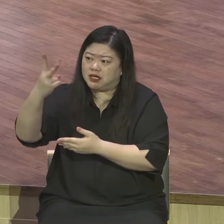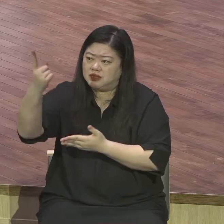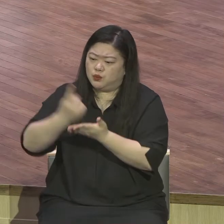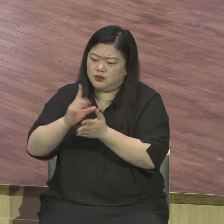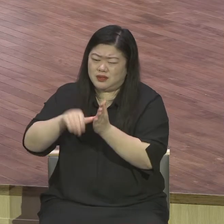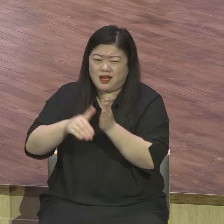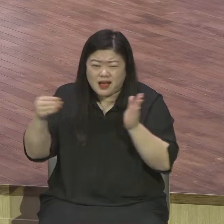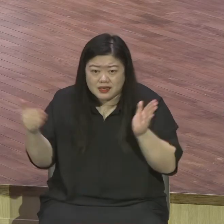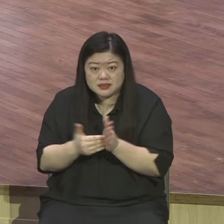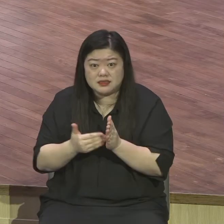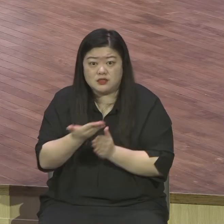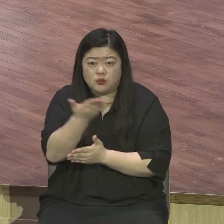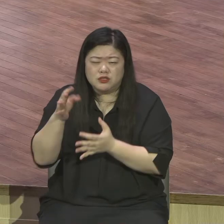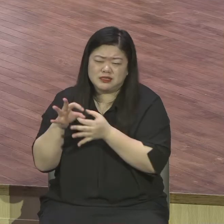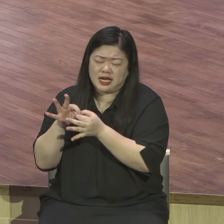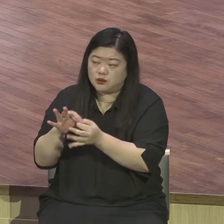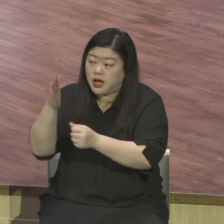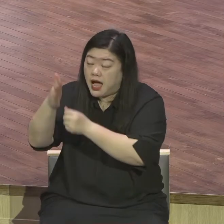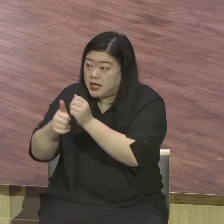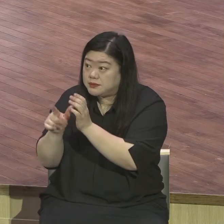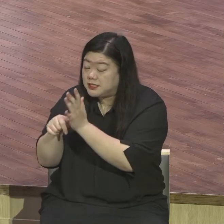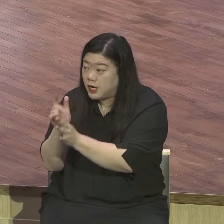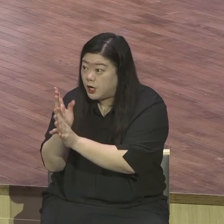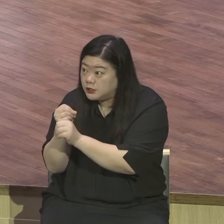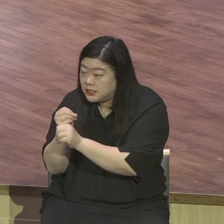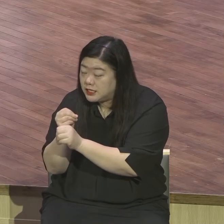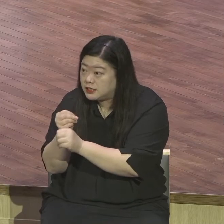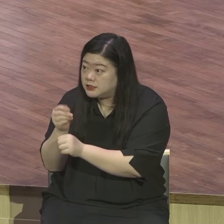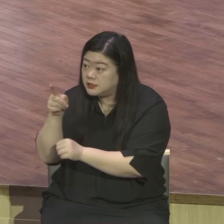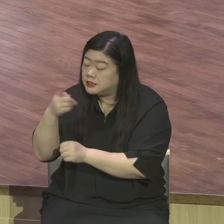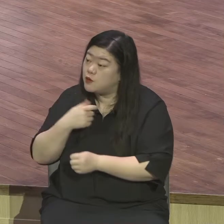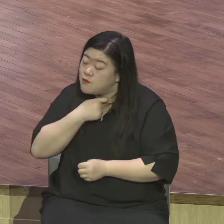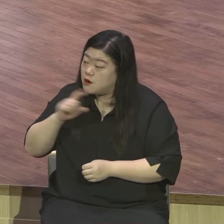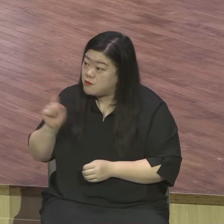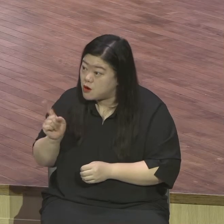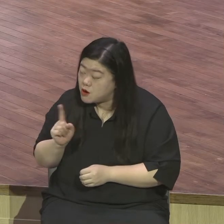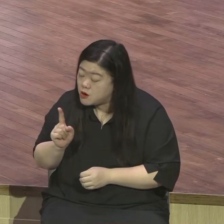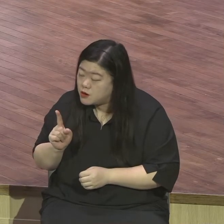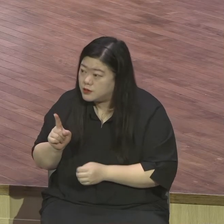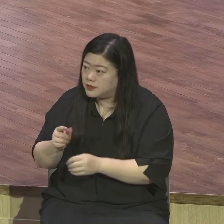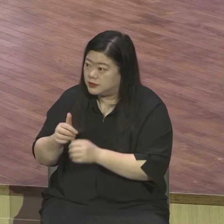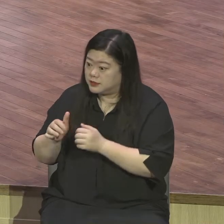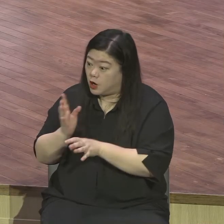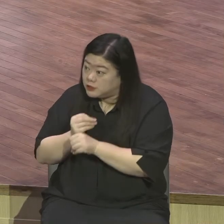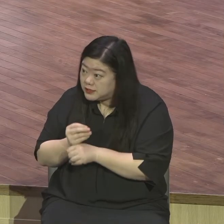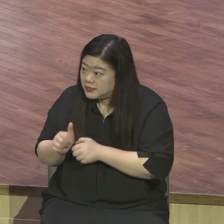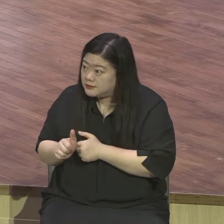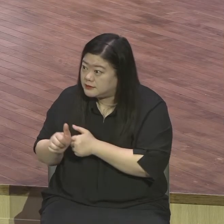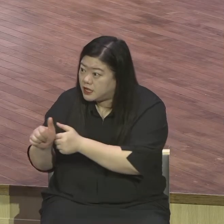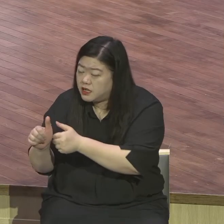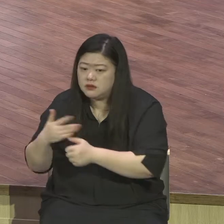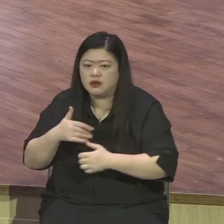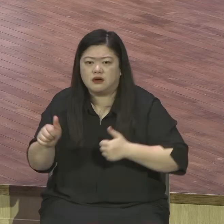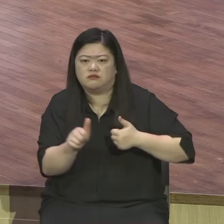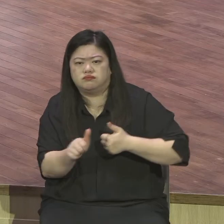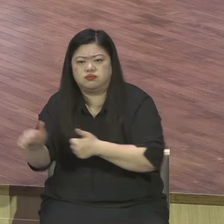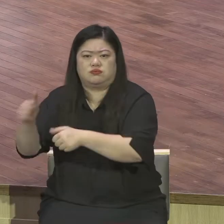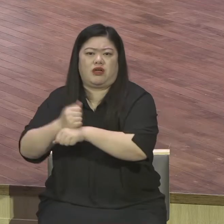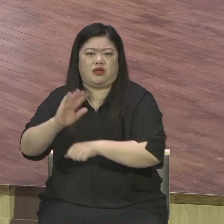하나님의 시간표에 따라서 우리는 계속해서 스윙 받아야 됩니다 유명한 강의설교가 제이미스